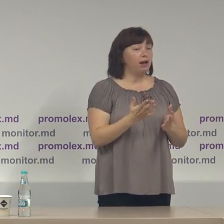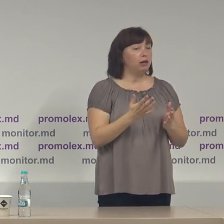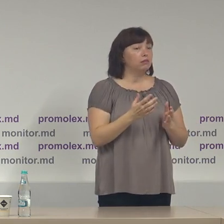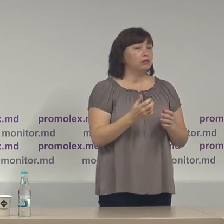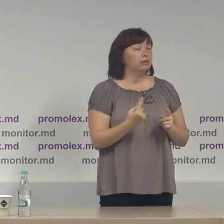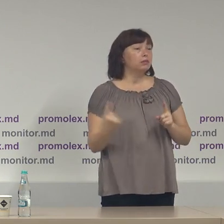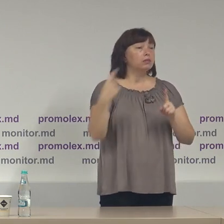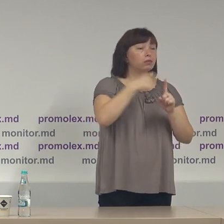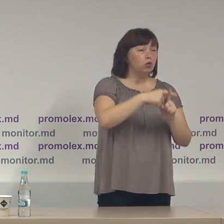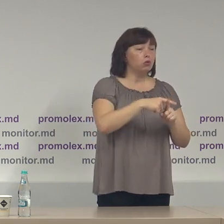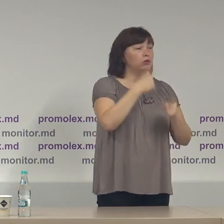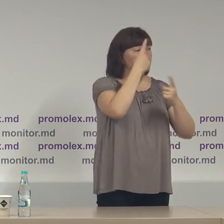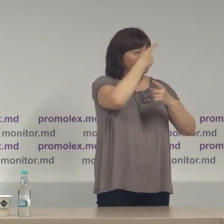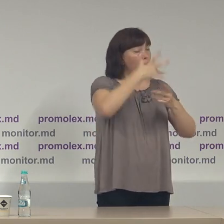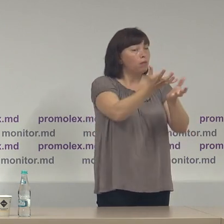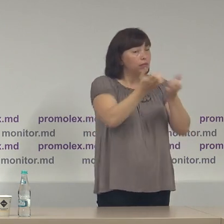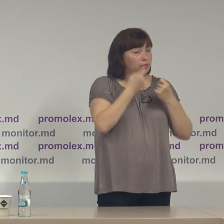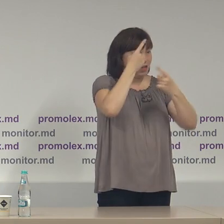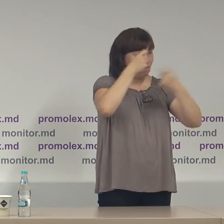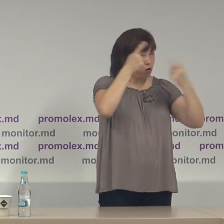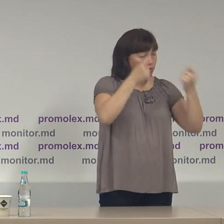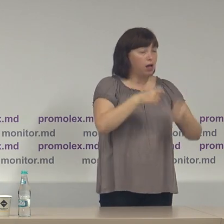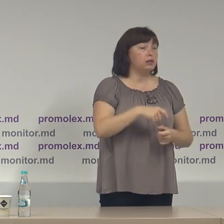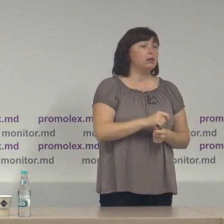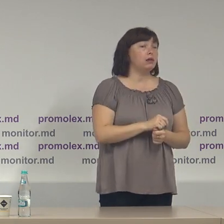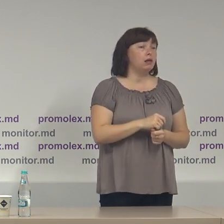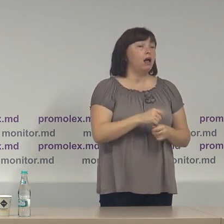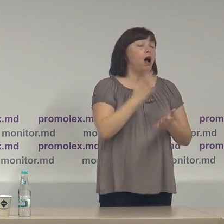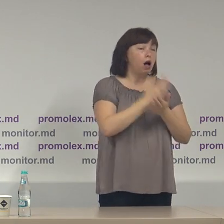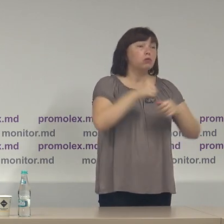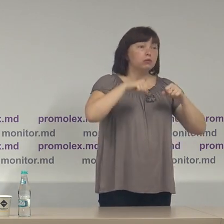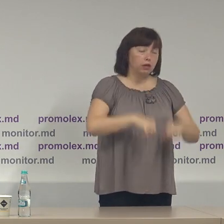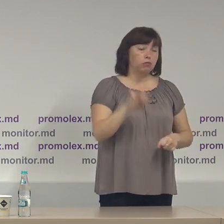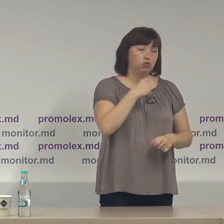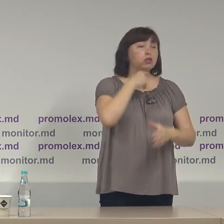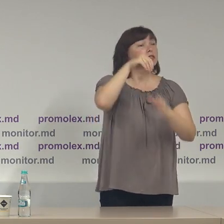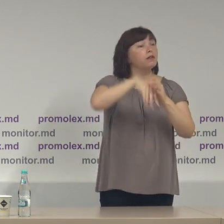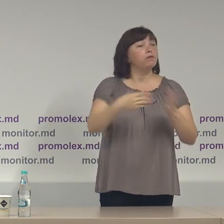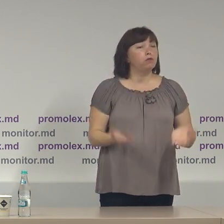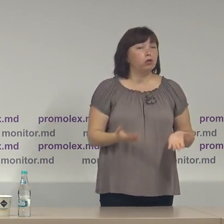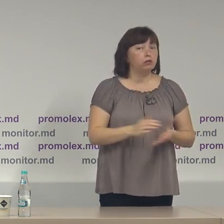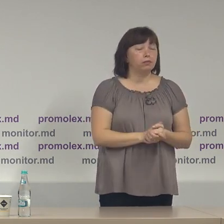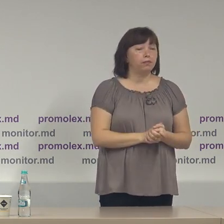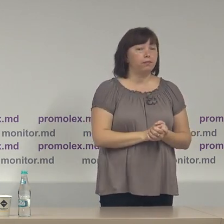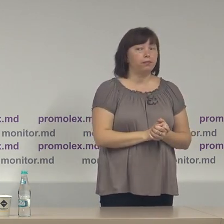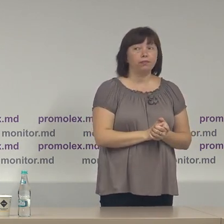obligația de a se informa despre procesul electoral în Republica Moldova au și dreptul de vot în